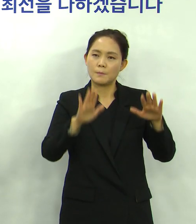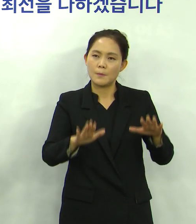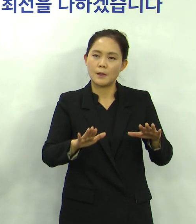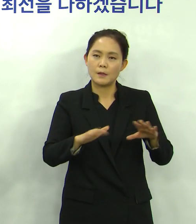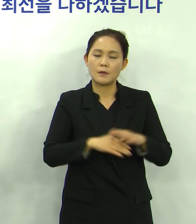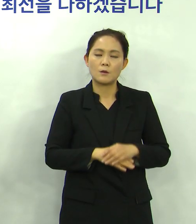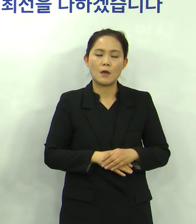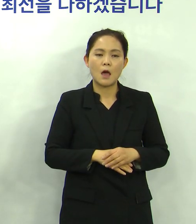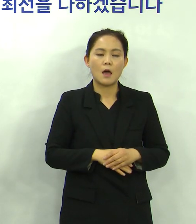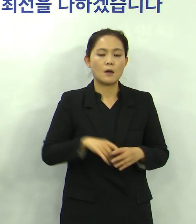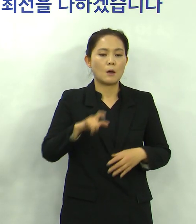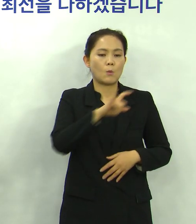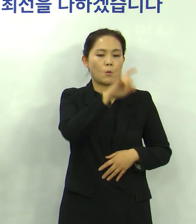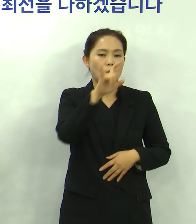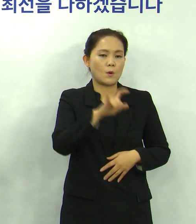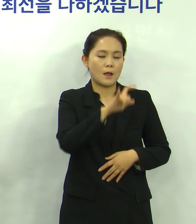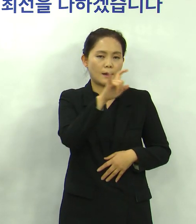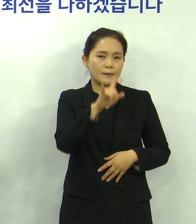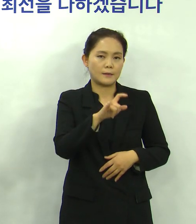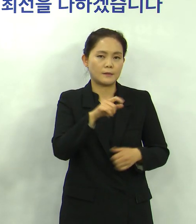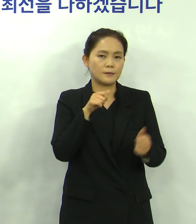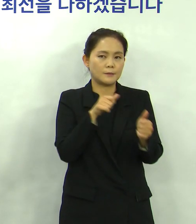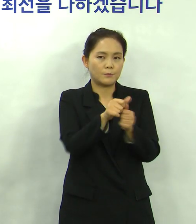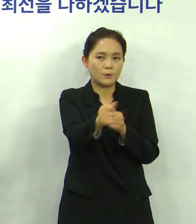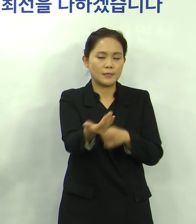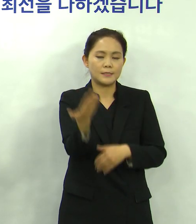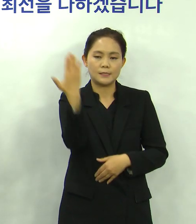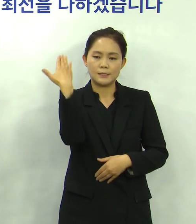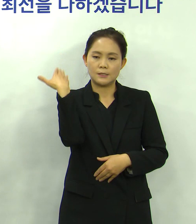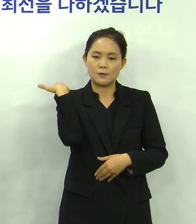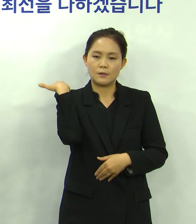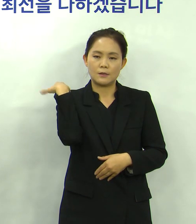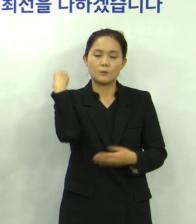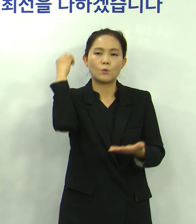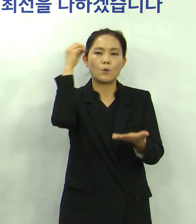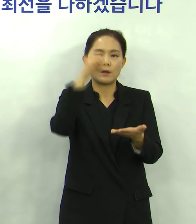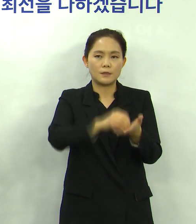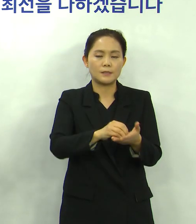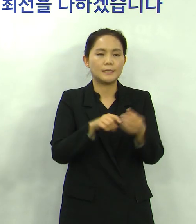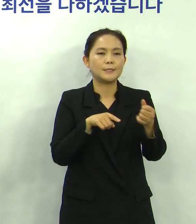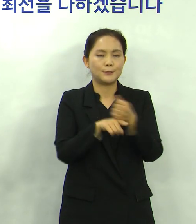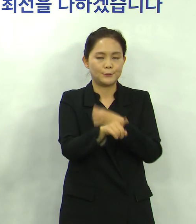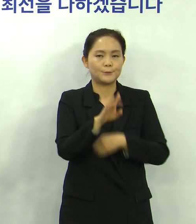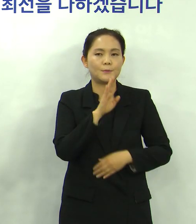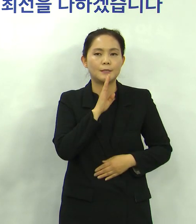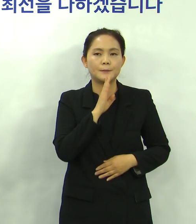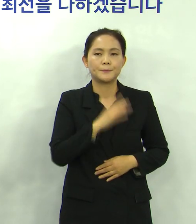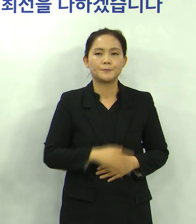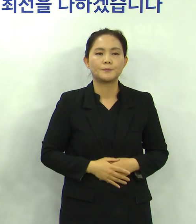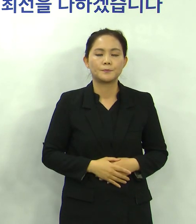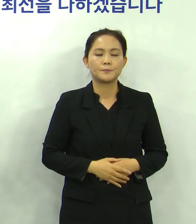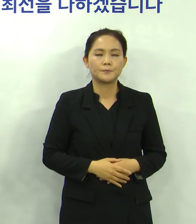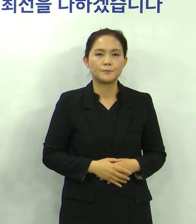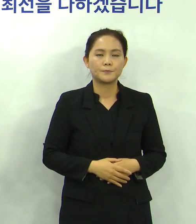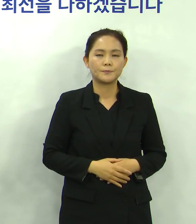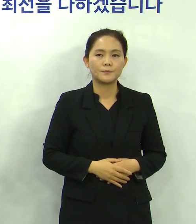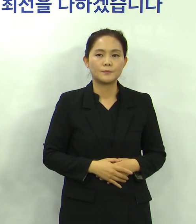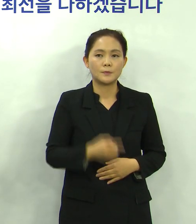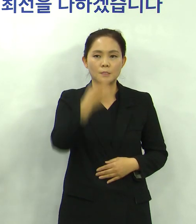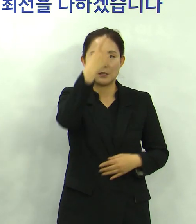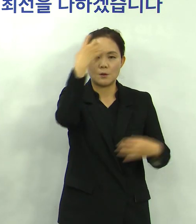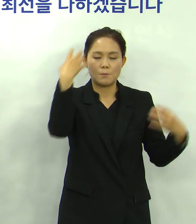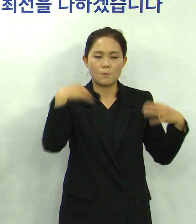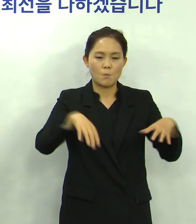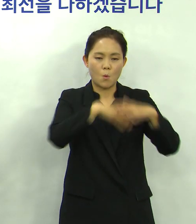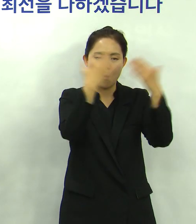코로나19를 극복하고 이전에 정상적인 상태로 돌아가야 하는 이유이기도 합니다 이와 관련해 정부가 사회